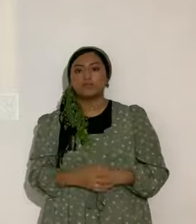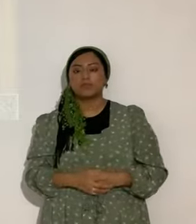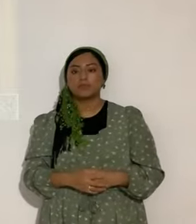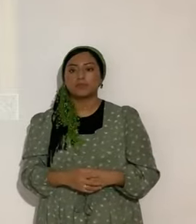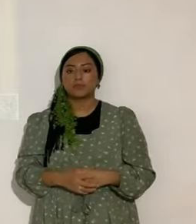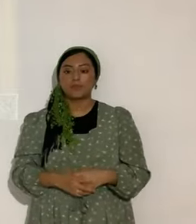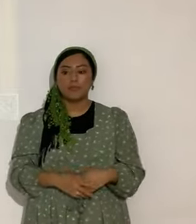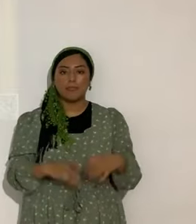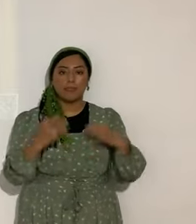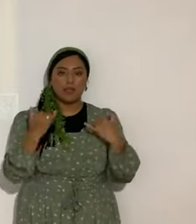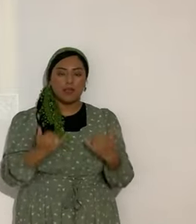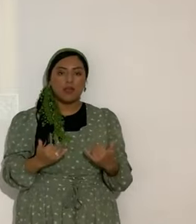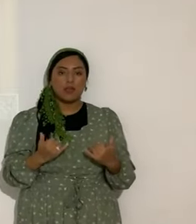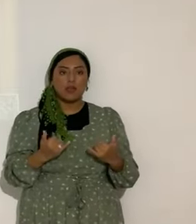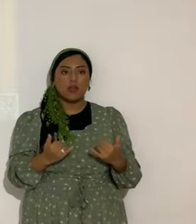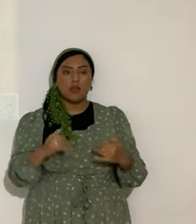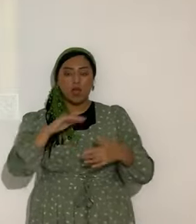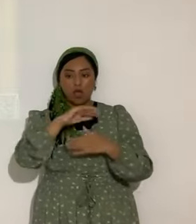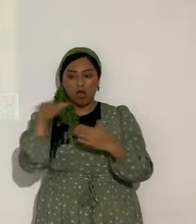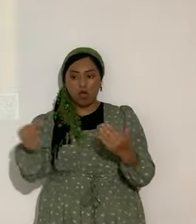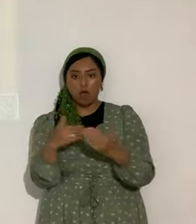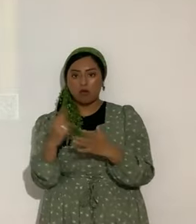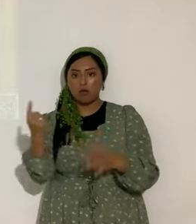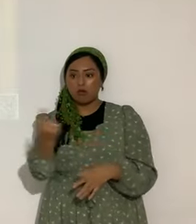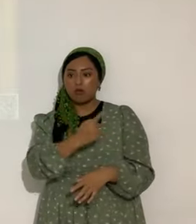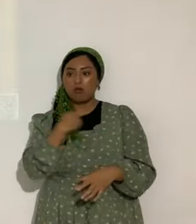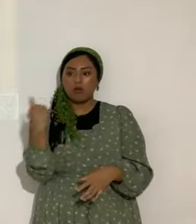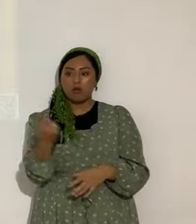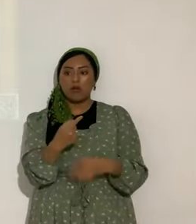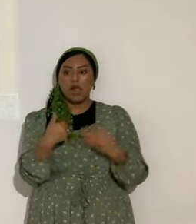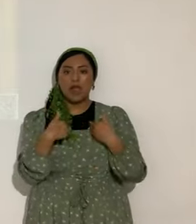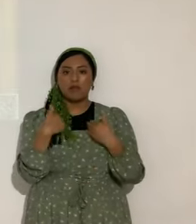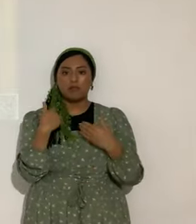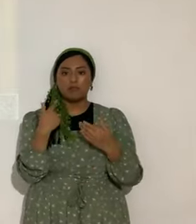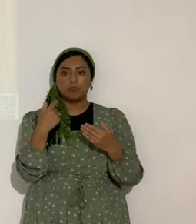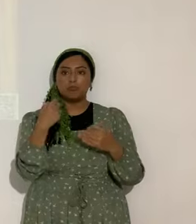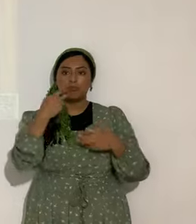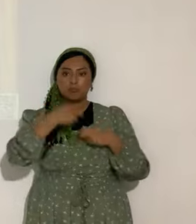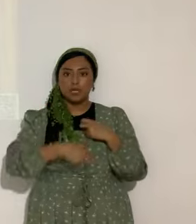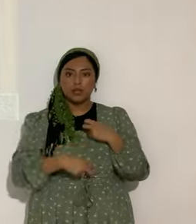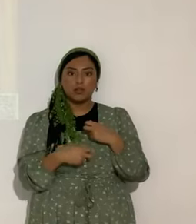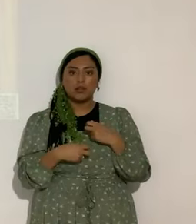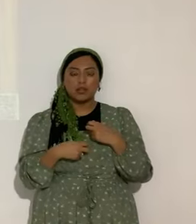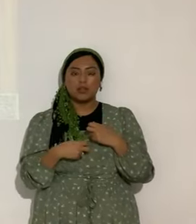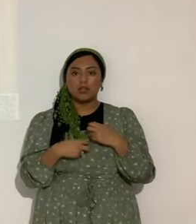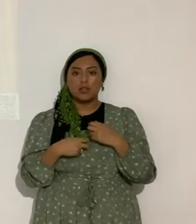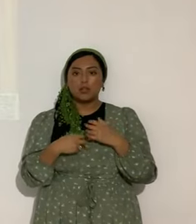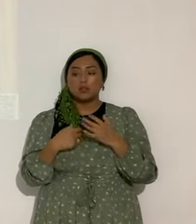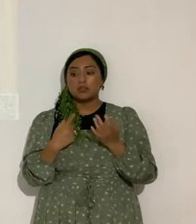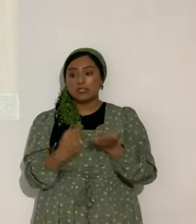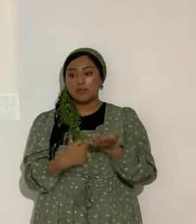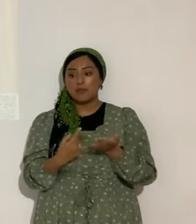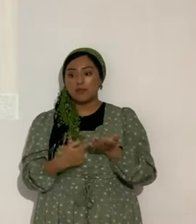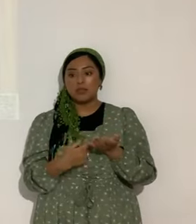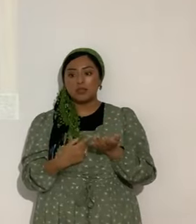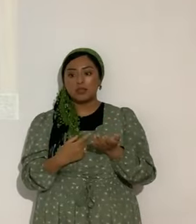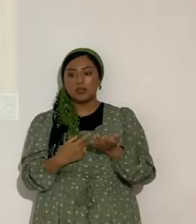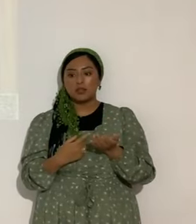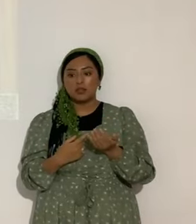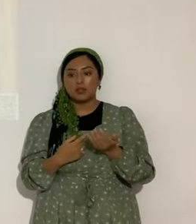Ahora, todos pasamos, pues, persecución. Empezando a veces por, no, no a veces, empezando por la